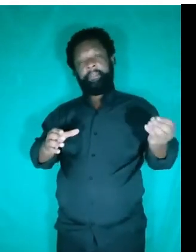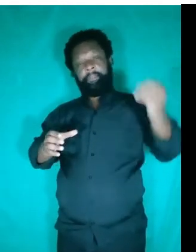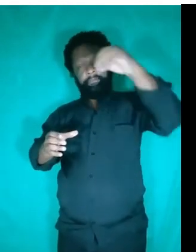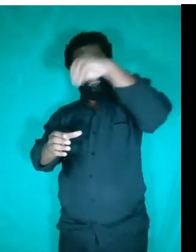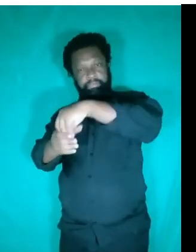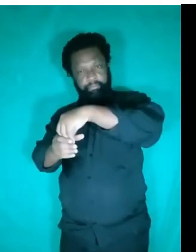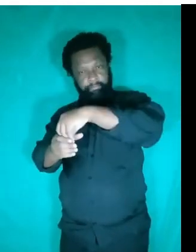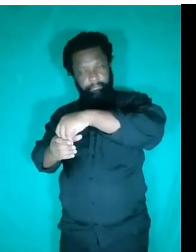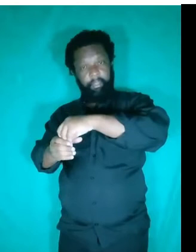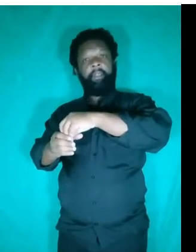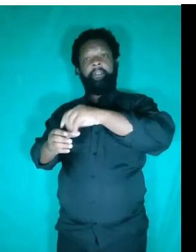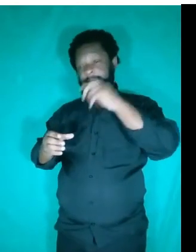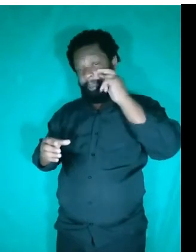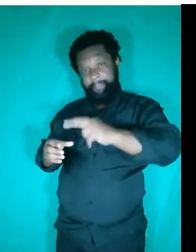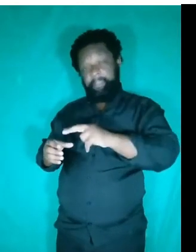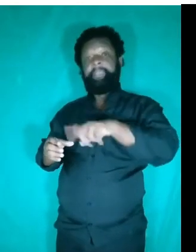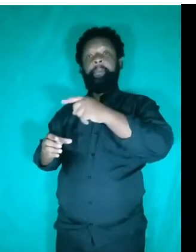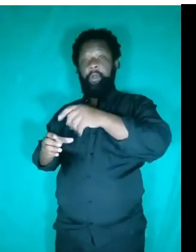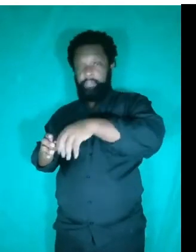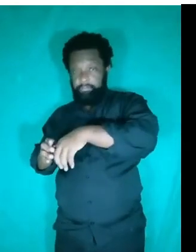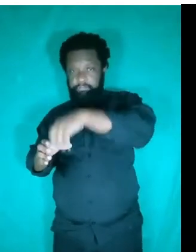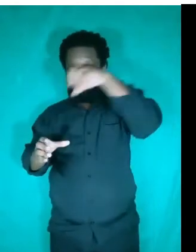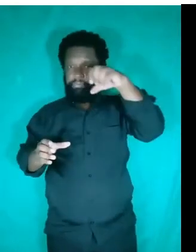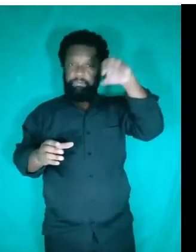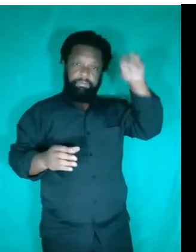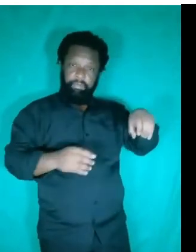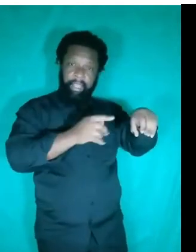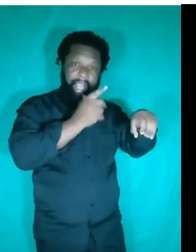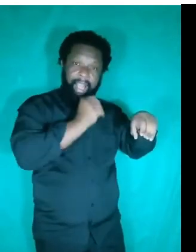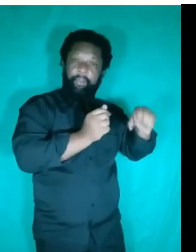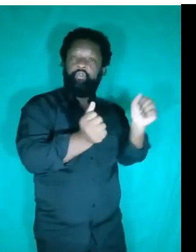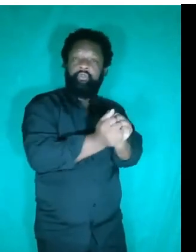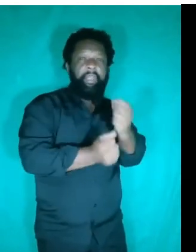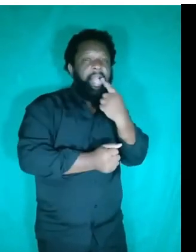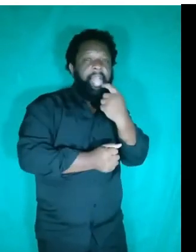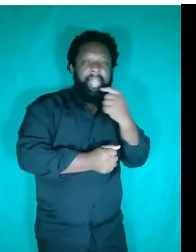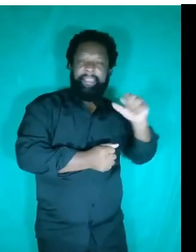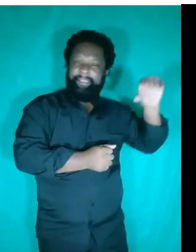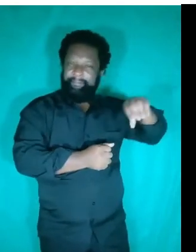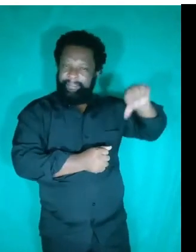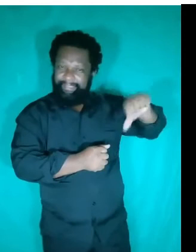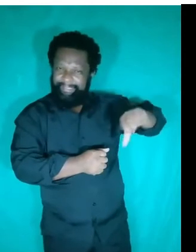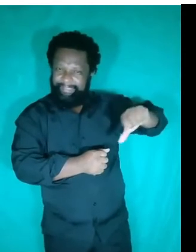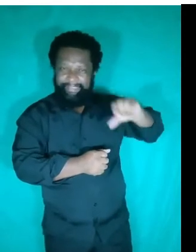vou tirar esse mesmo ovo que eu mergulhei na água pura e vou mergulhar em uma água com o sal absorvido. A partir daí, vocês vão